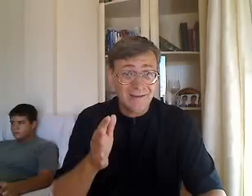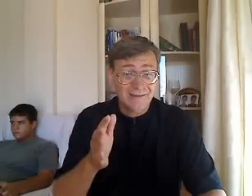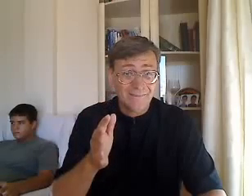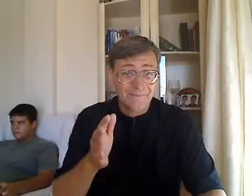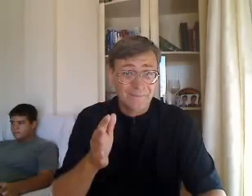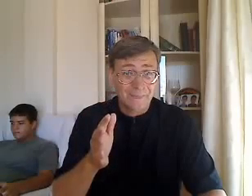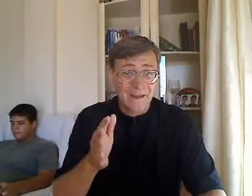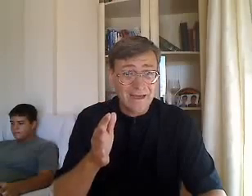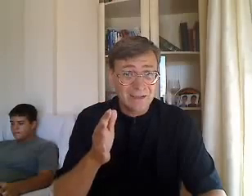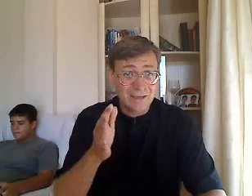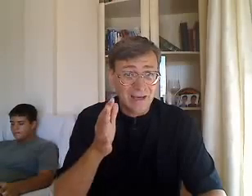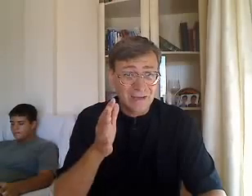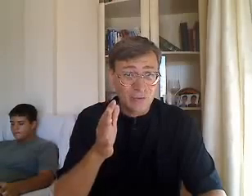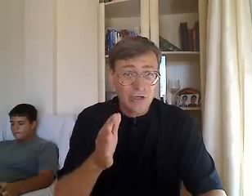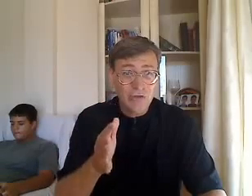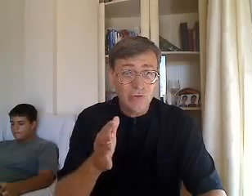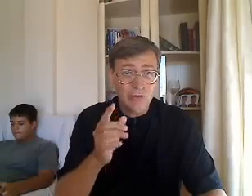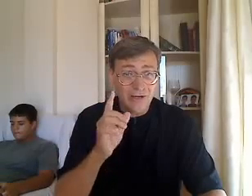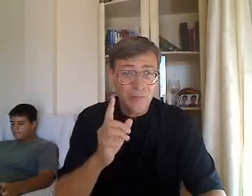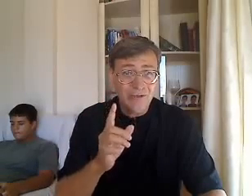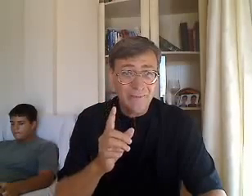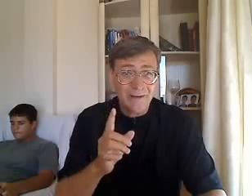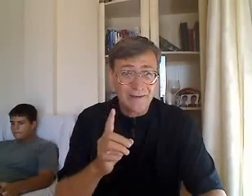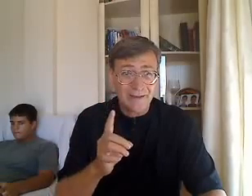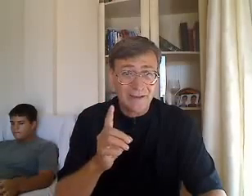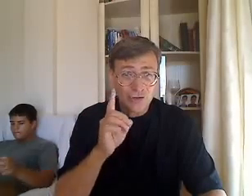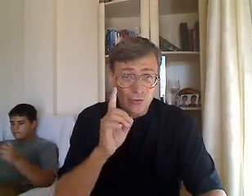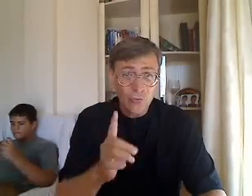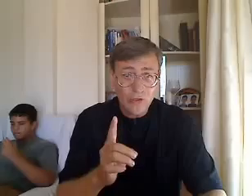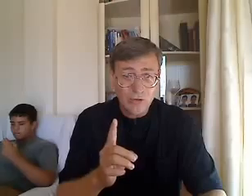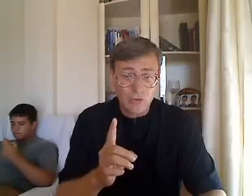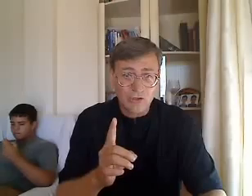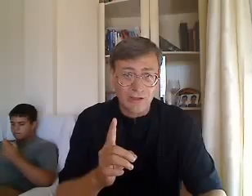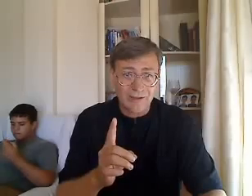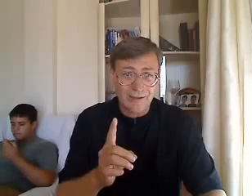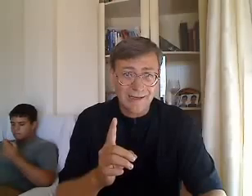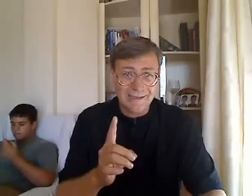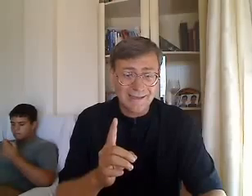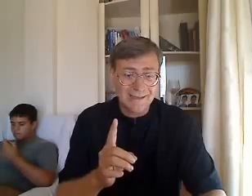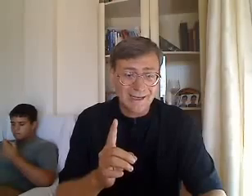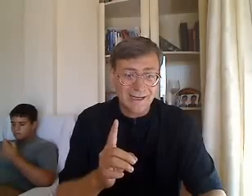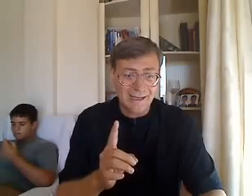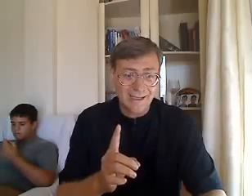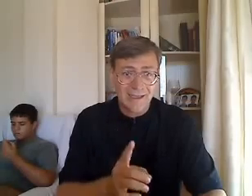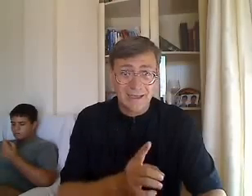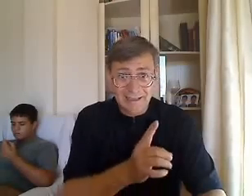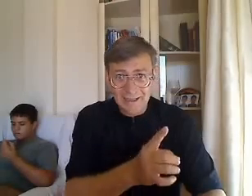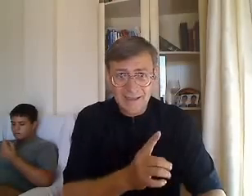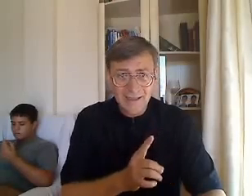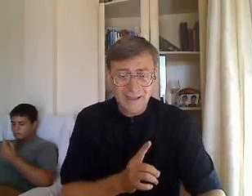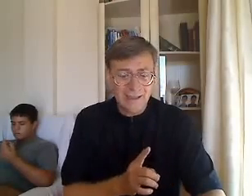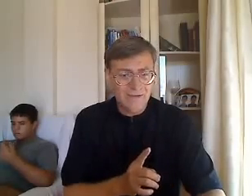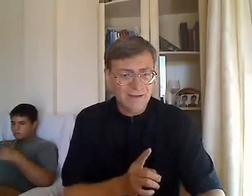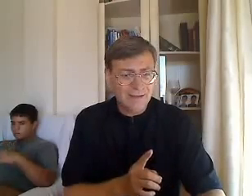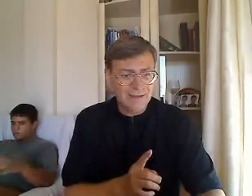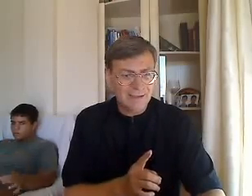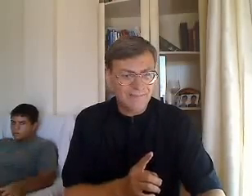ha escogido la buena parte. Solo una cosa es necesaria. Y aquí David dice,